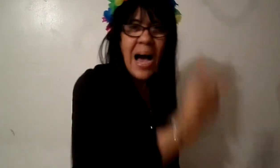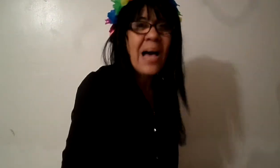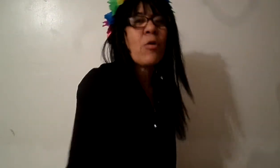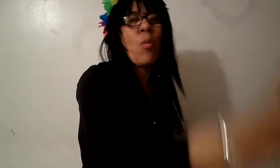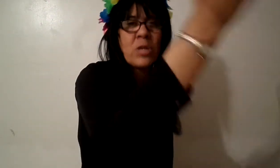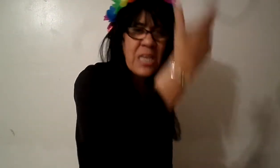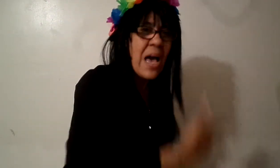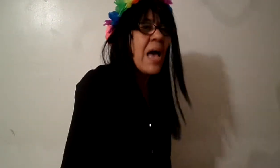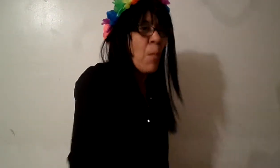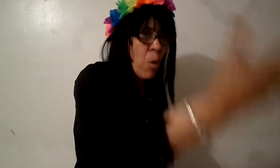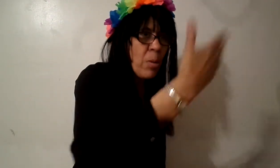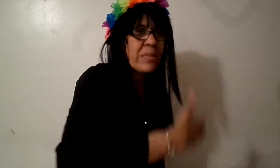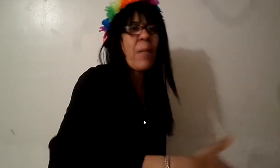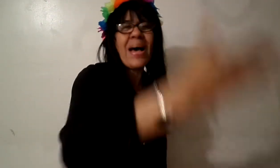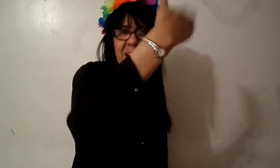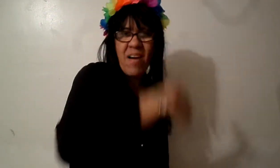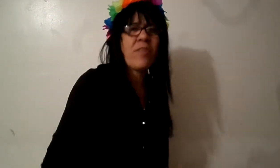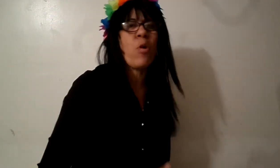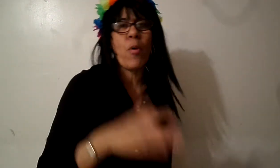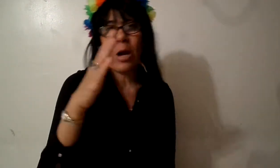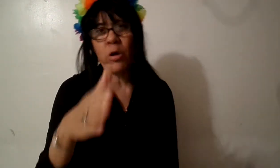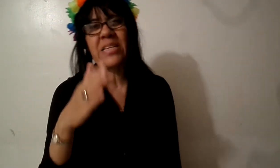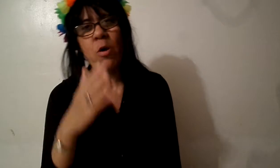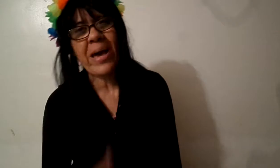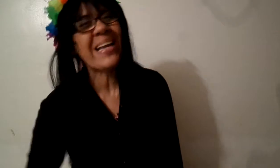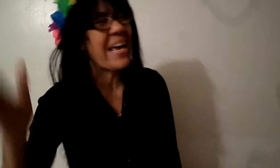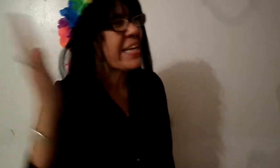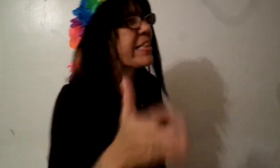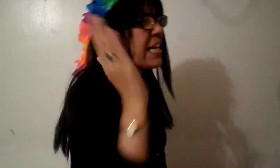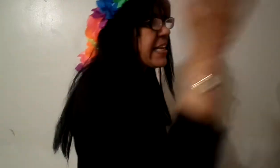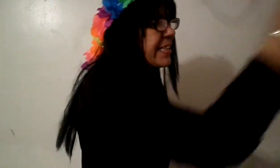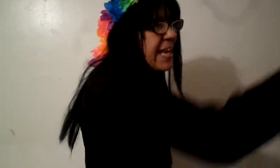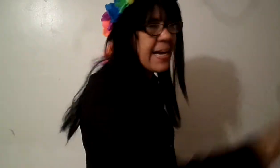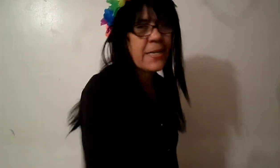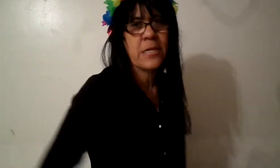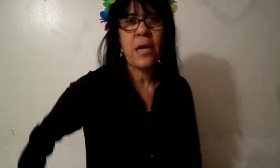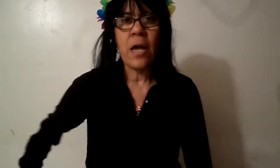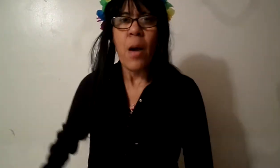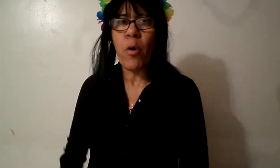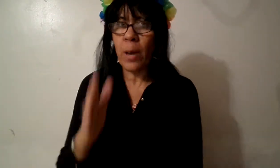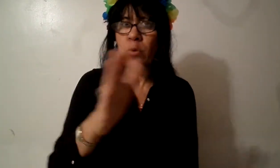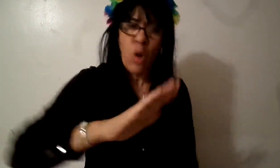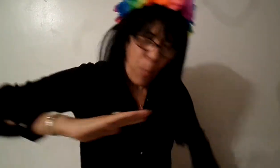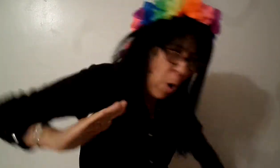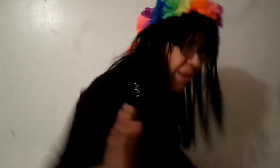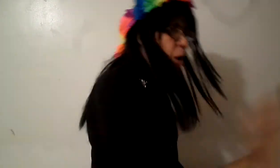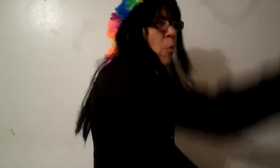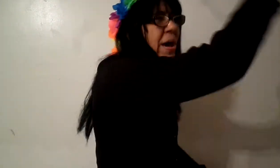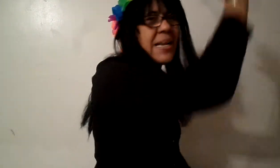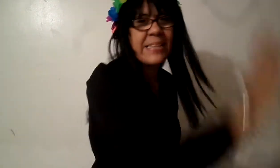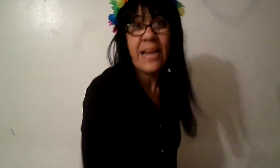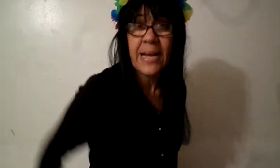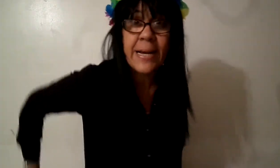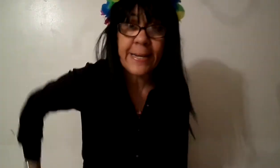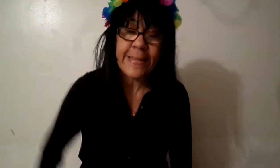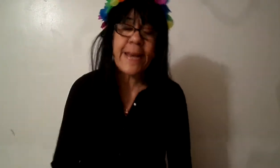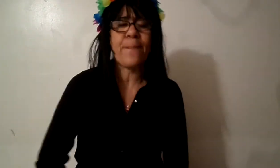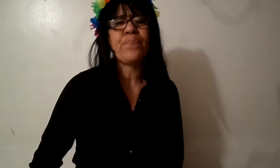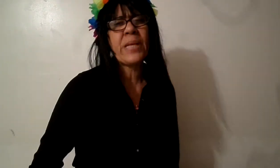como dice vuelve otra vez rebaño porque cogiste esa oveja y la tiraste y la tiraste a la calle porque muchos espujan las ovejas y las tiran a la carretera y